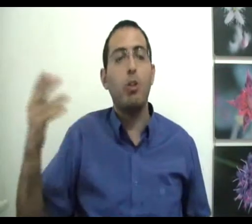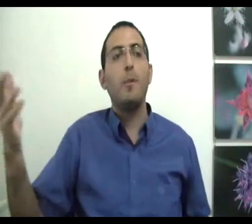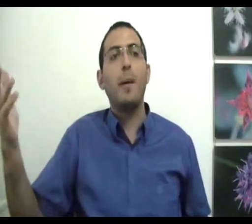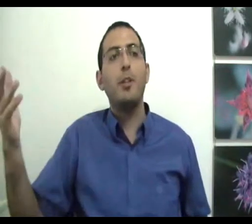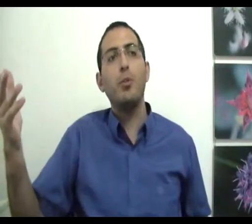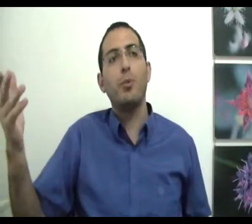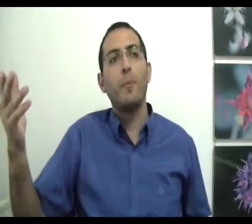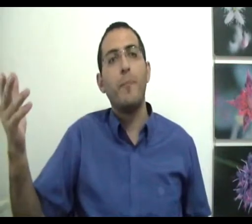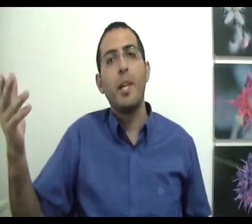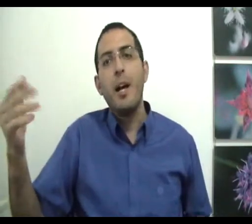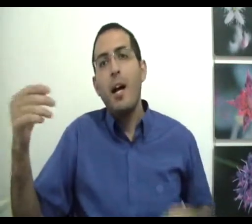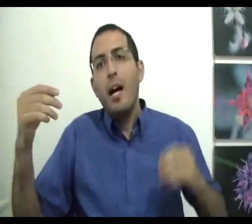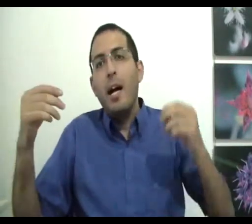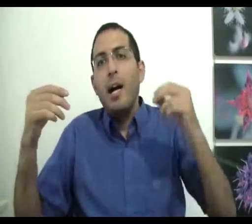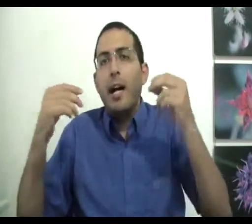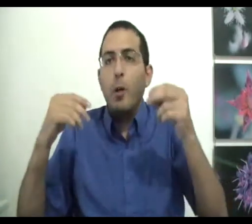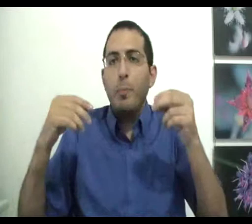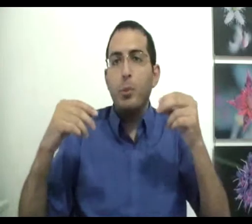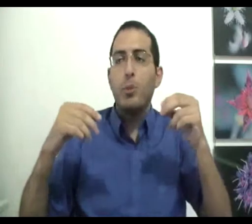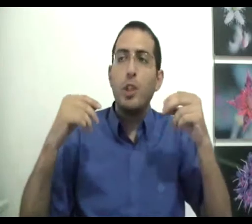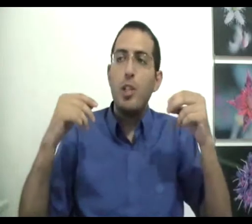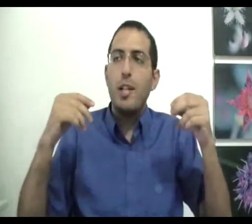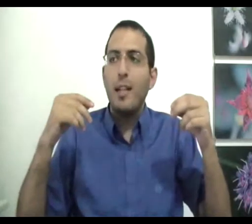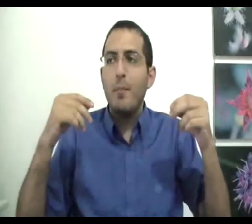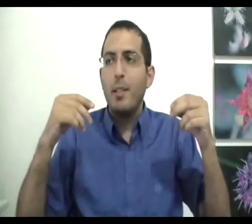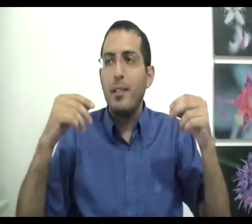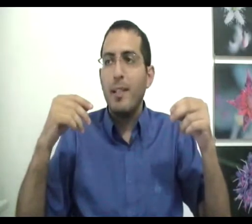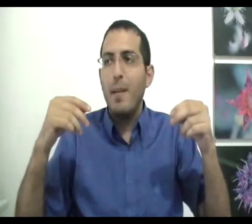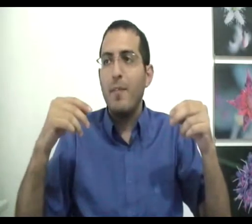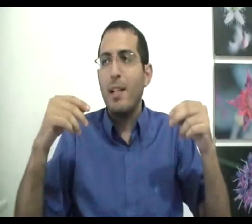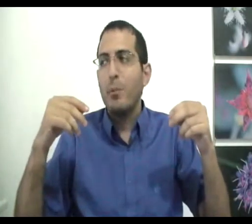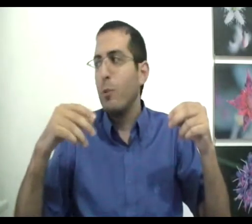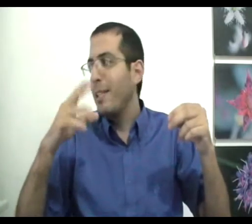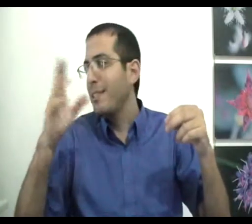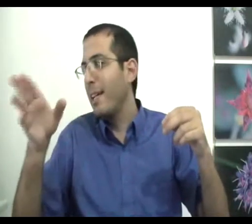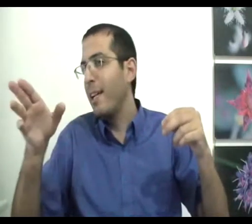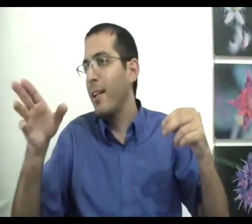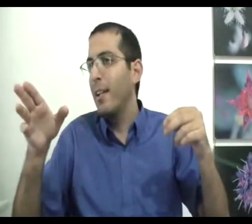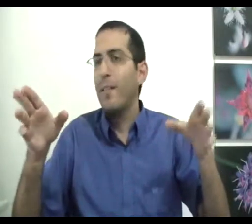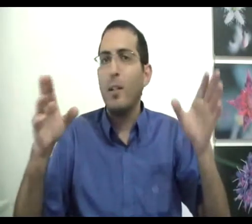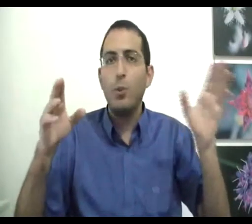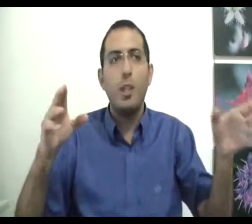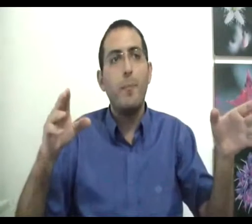אותו מטבע בדיוק הרעיון הוא פשוט כשיש לאדם דילמה והתלבדות בין השכל לבין החושים